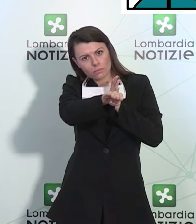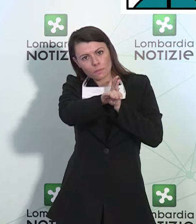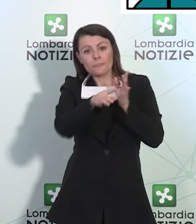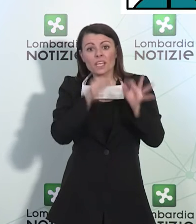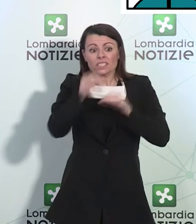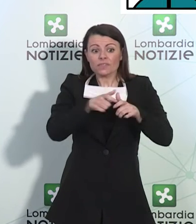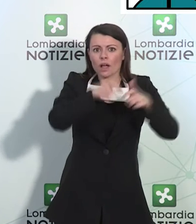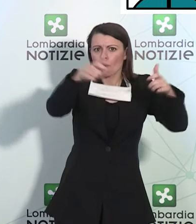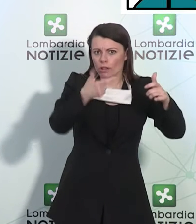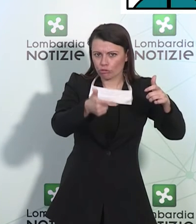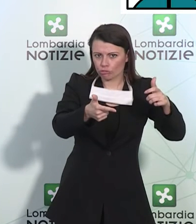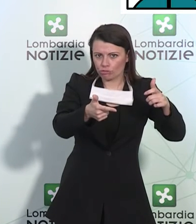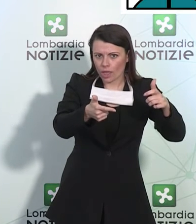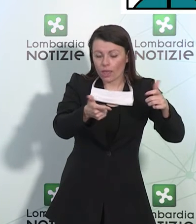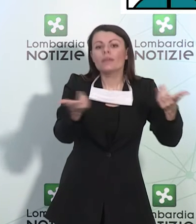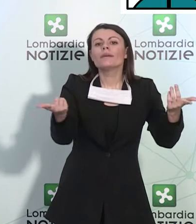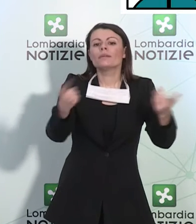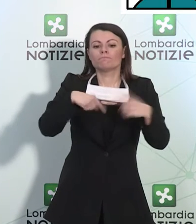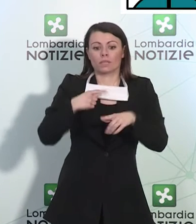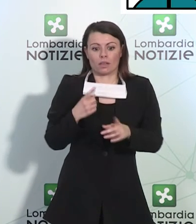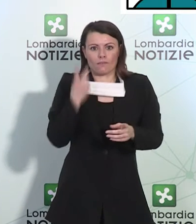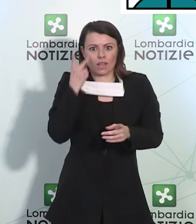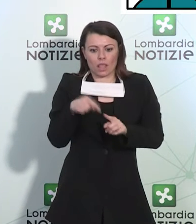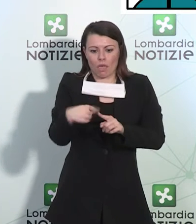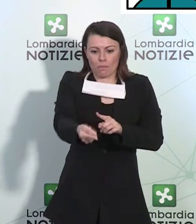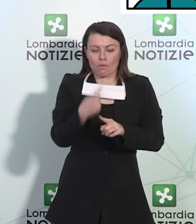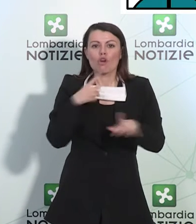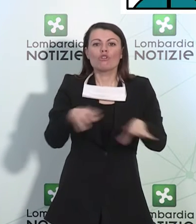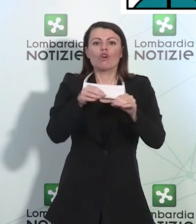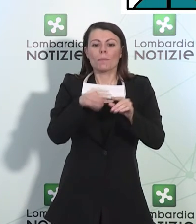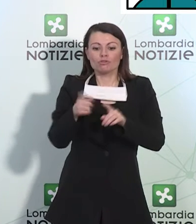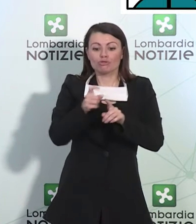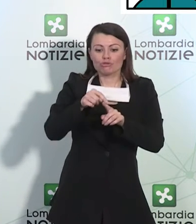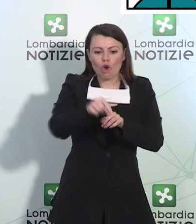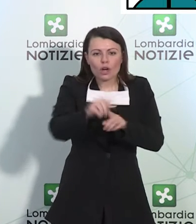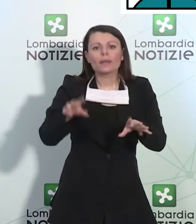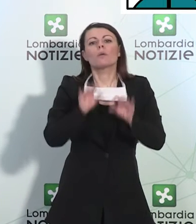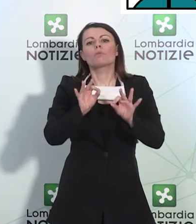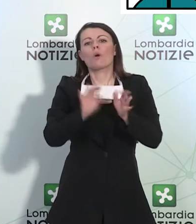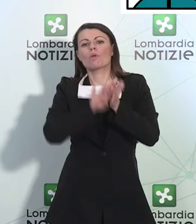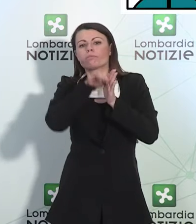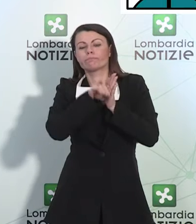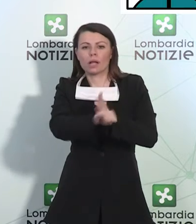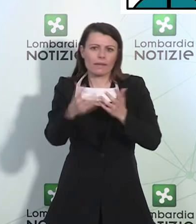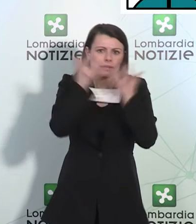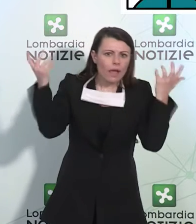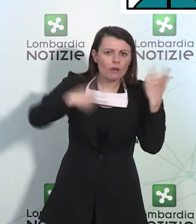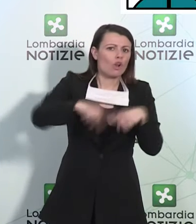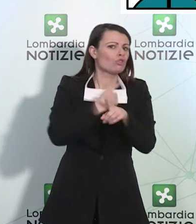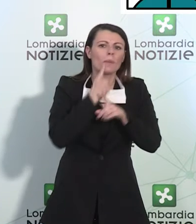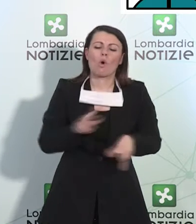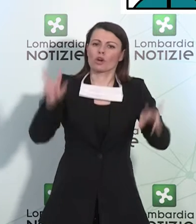aumenta, adesso nei prossimi giorni dovrebbero iniziare le discese. E' chiaro che ancora una volta bisogna ribadire la